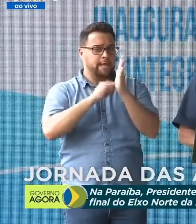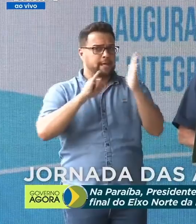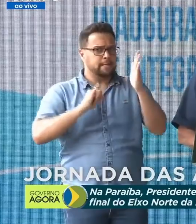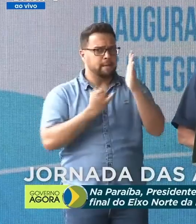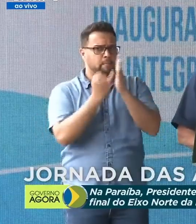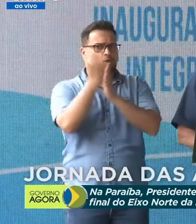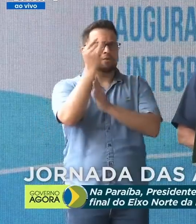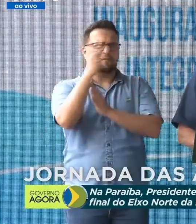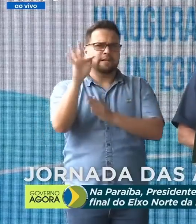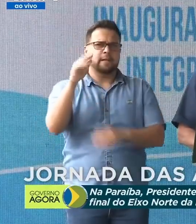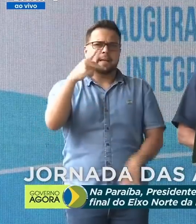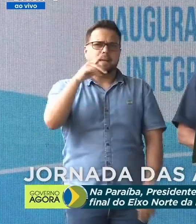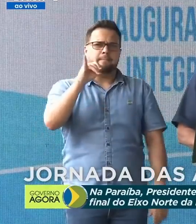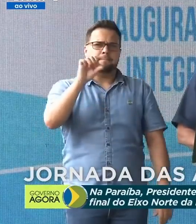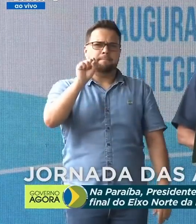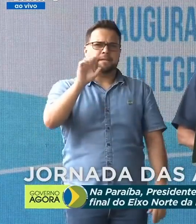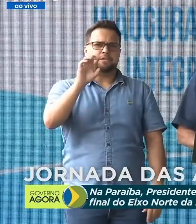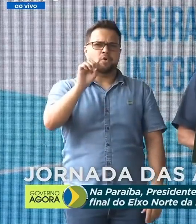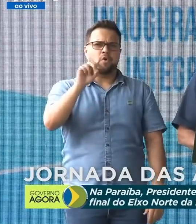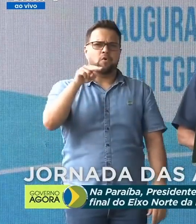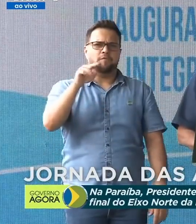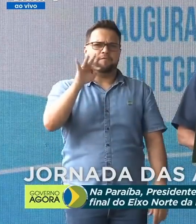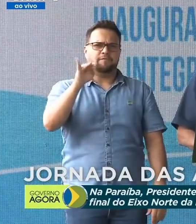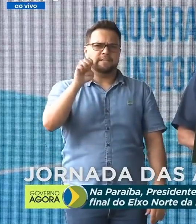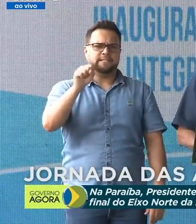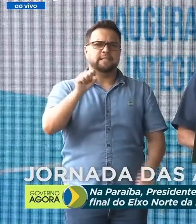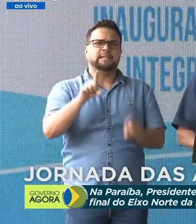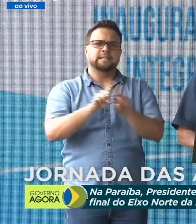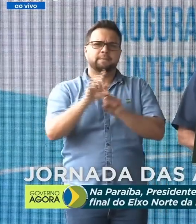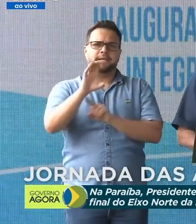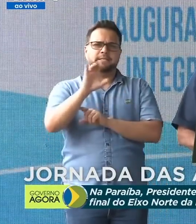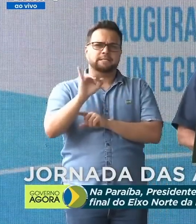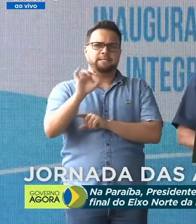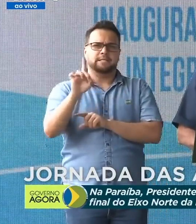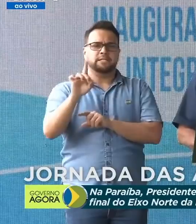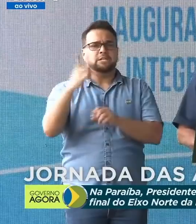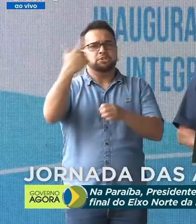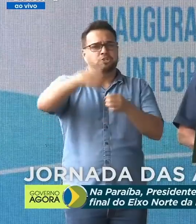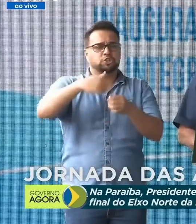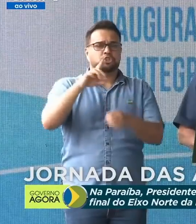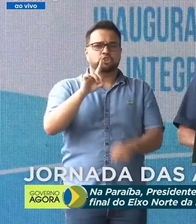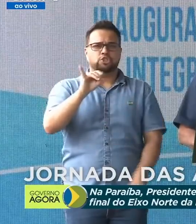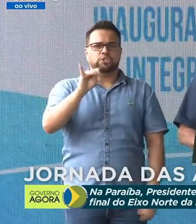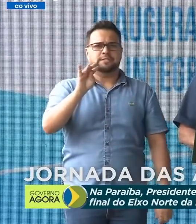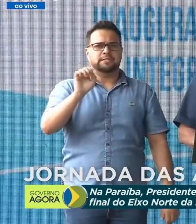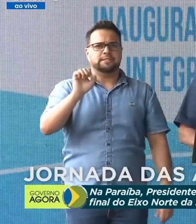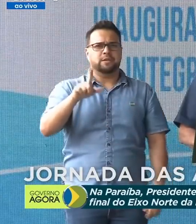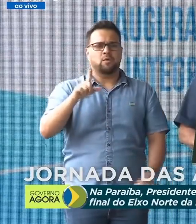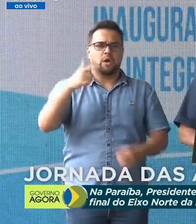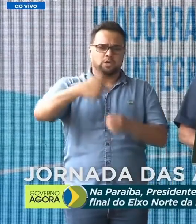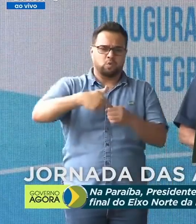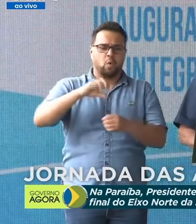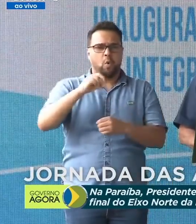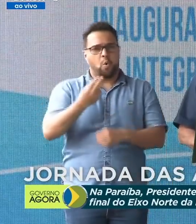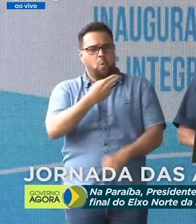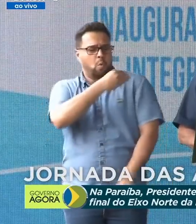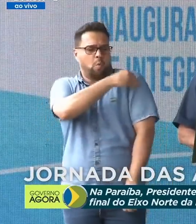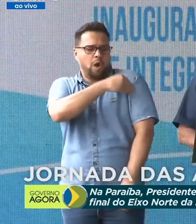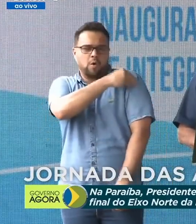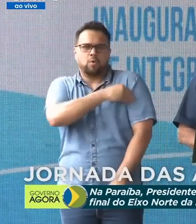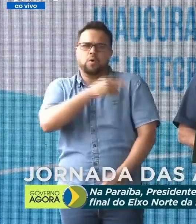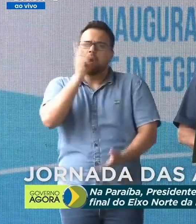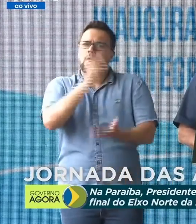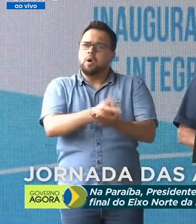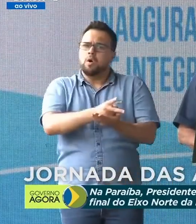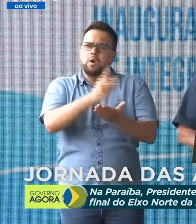conhecido como PIS, COFINS e CID, quer seja do diesel, da gasolina ou do álcool, tem se mantido com